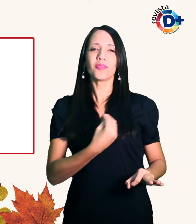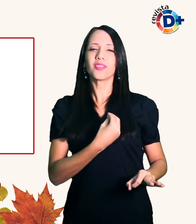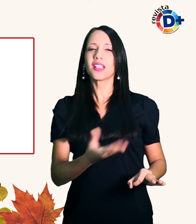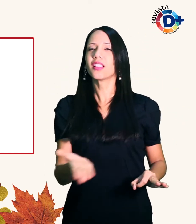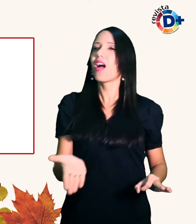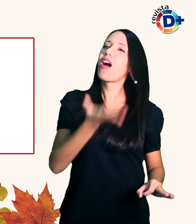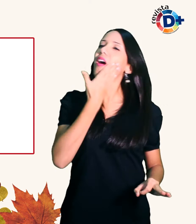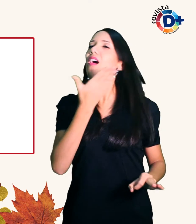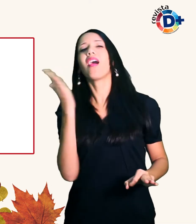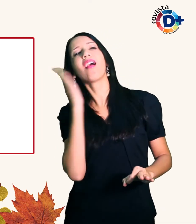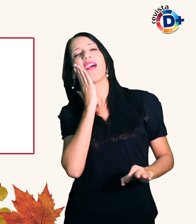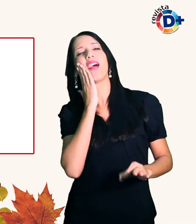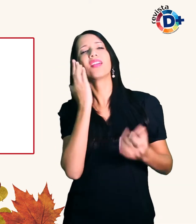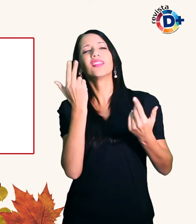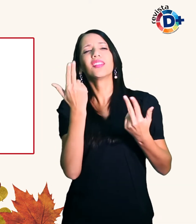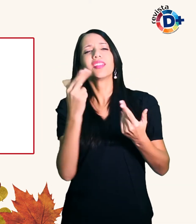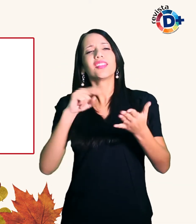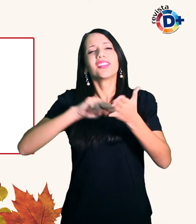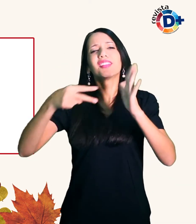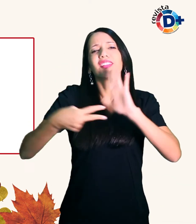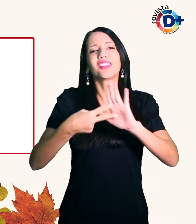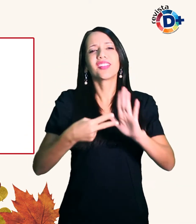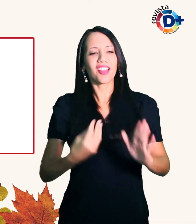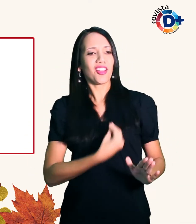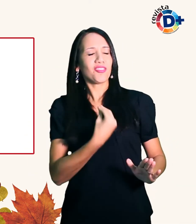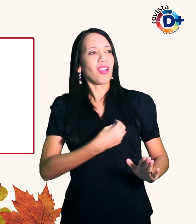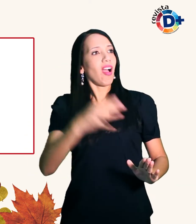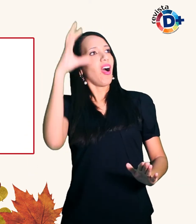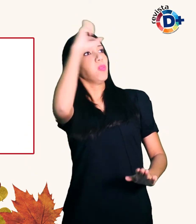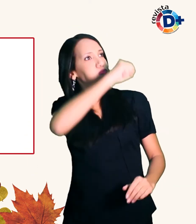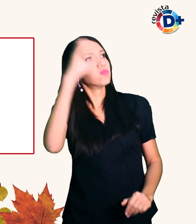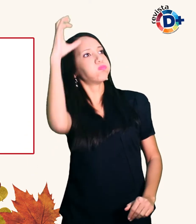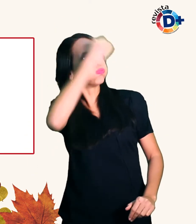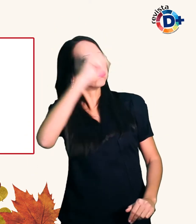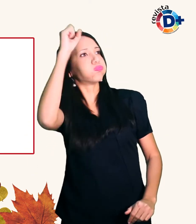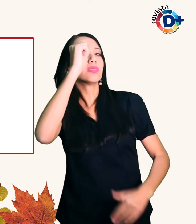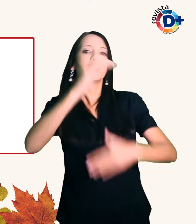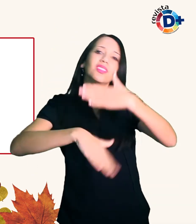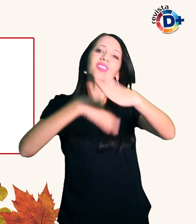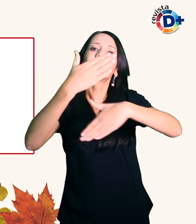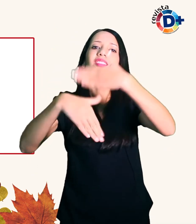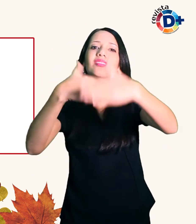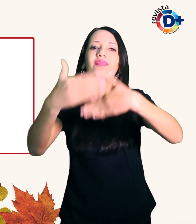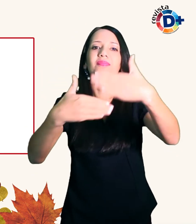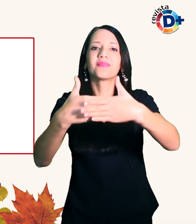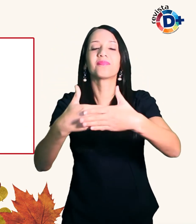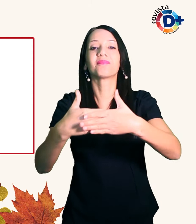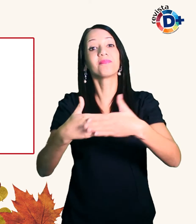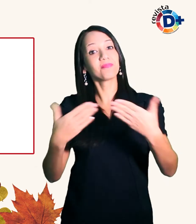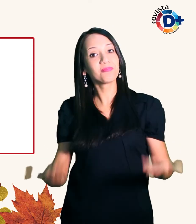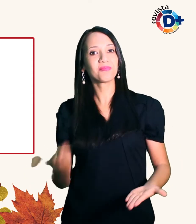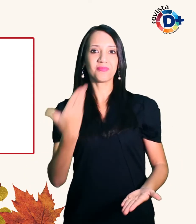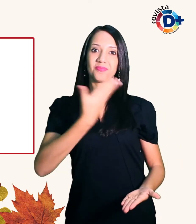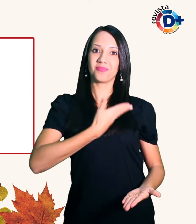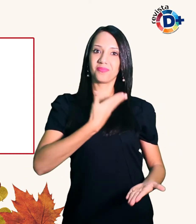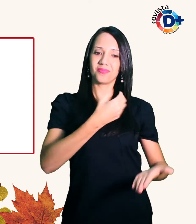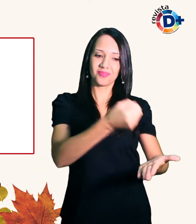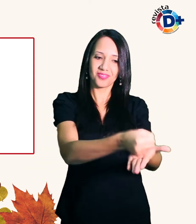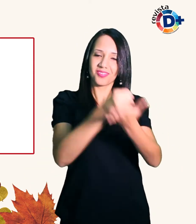O novo baterista da banda apresentou-lhe sua cunhada a psicóloga e consultora de carreira Milena